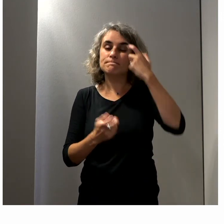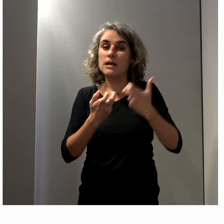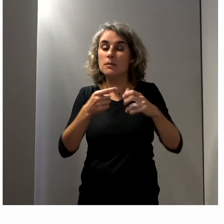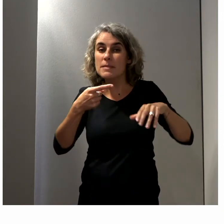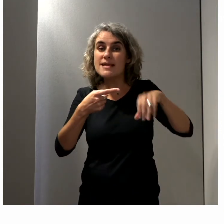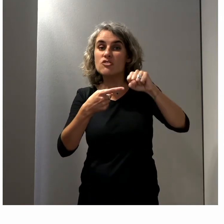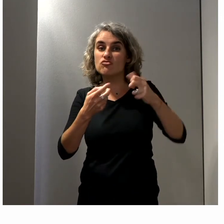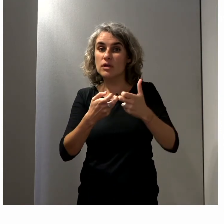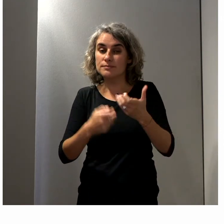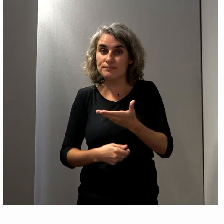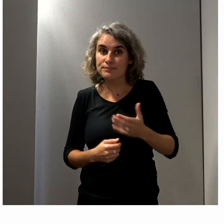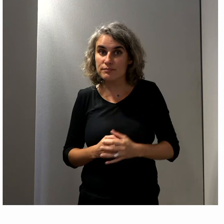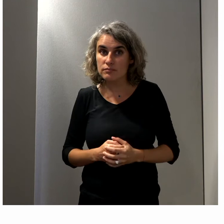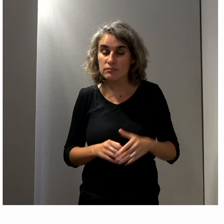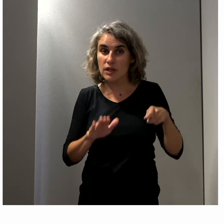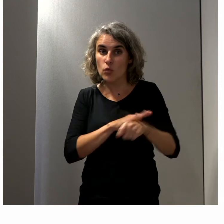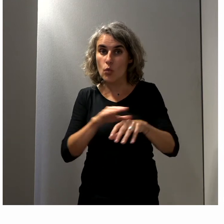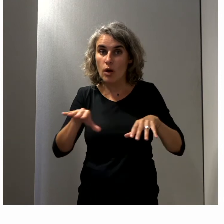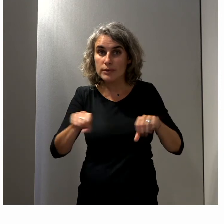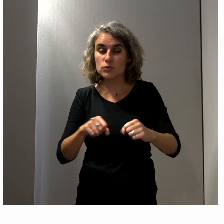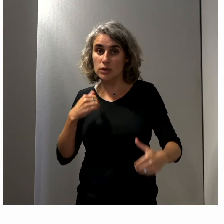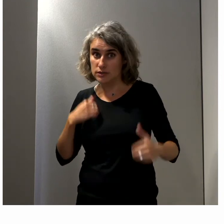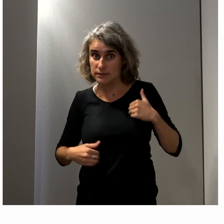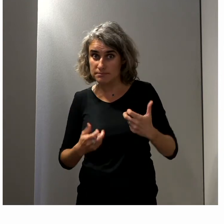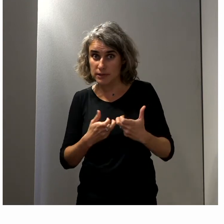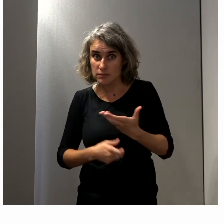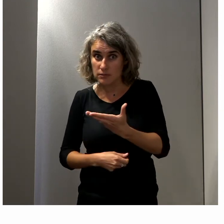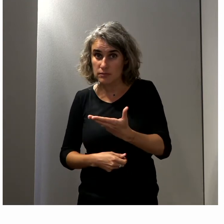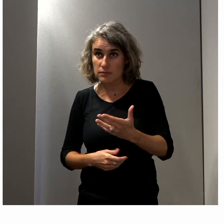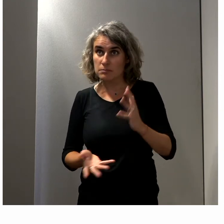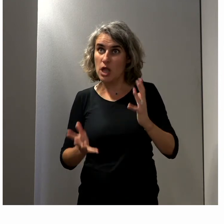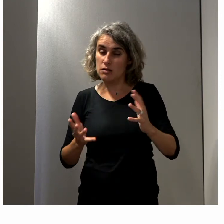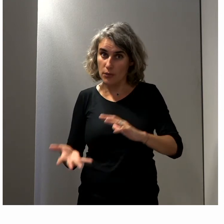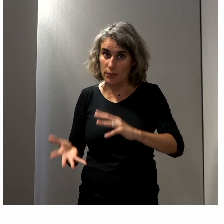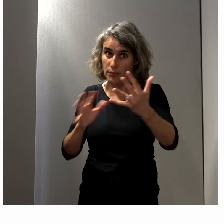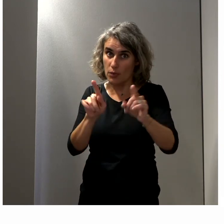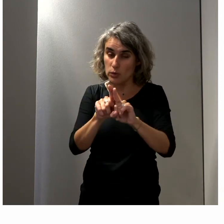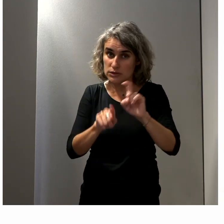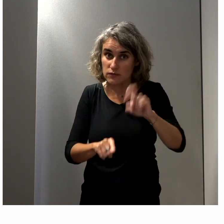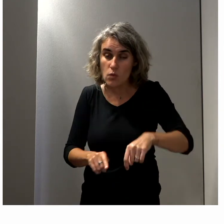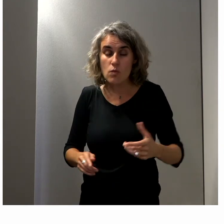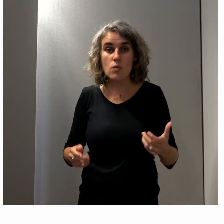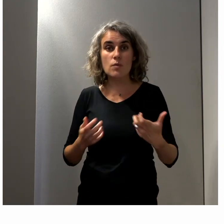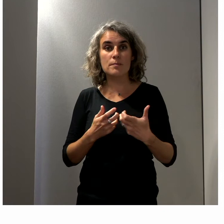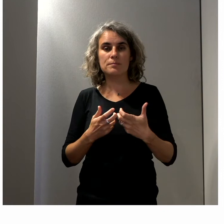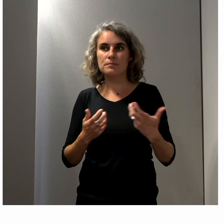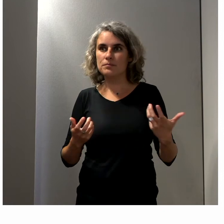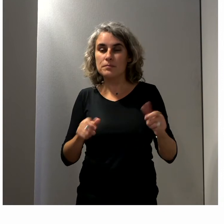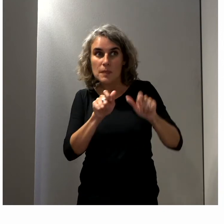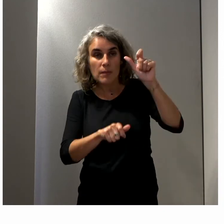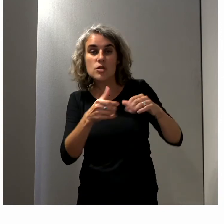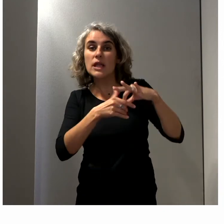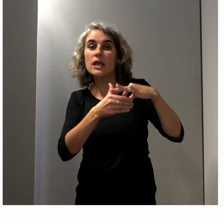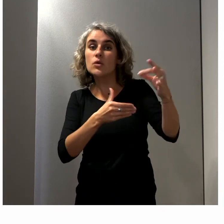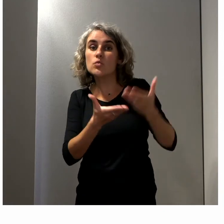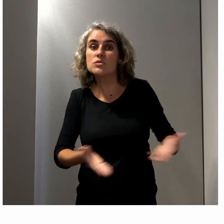PCH, la prestation de compensation du handicap, parce qu'elle a, est-ce qu'il faut la faire évoluer ? Comment on fait pour aider aussi les